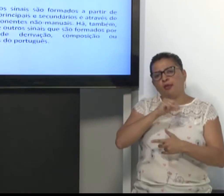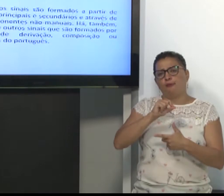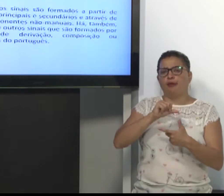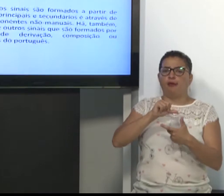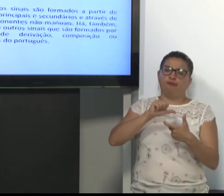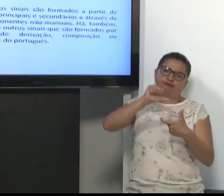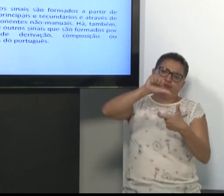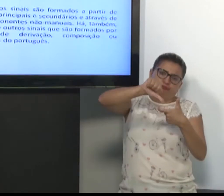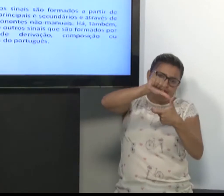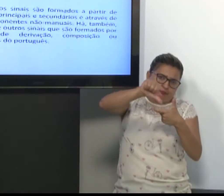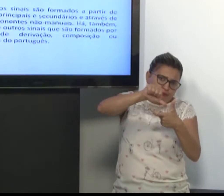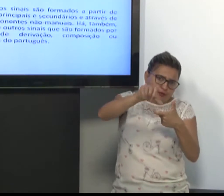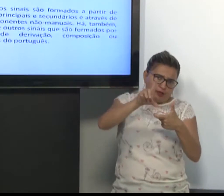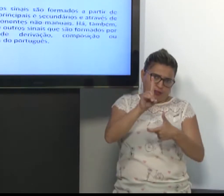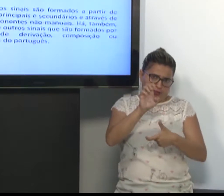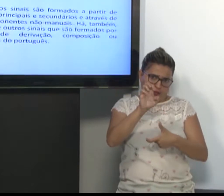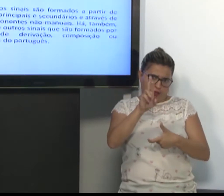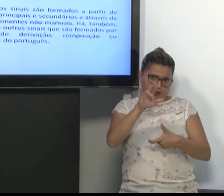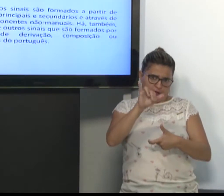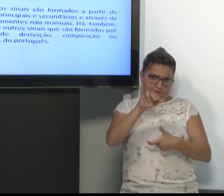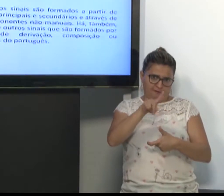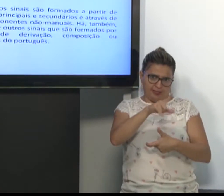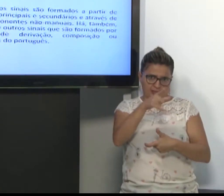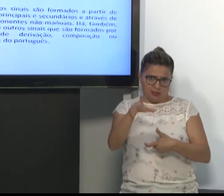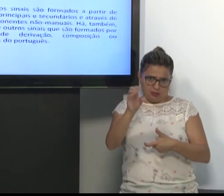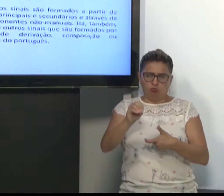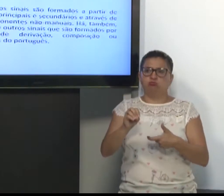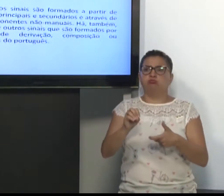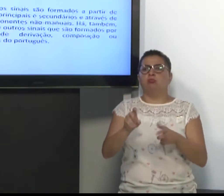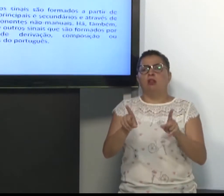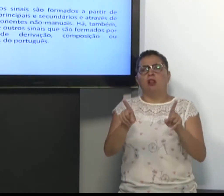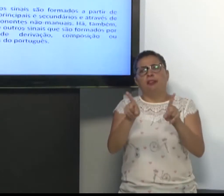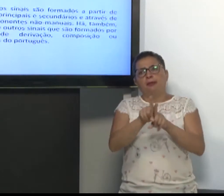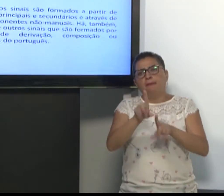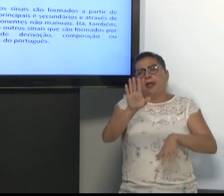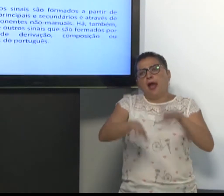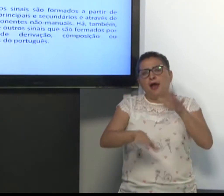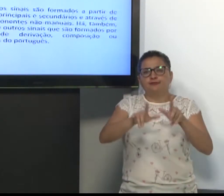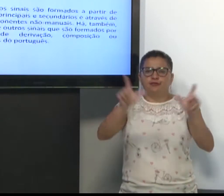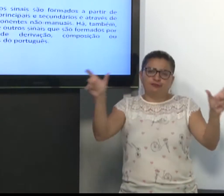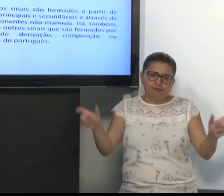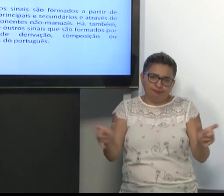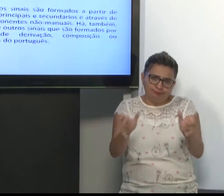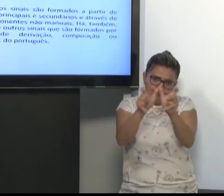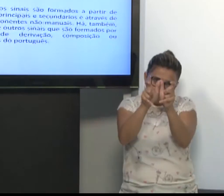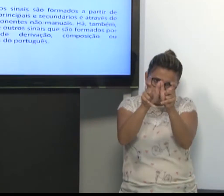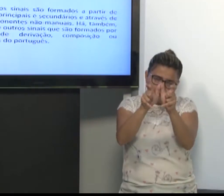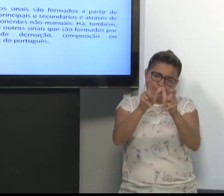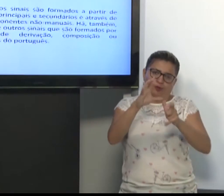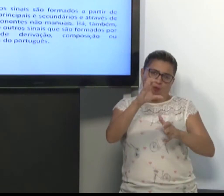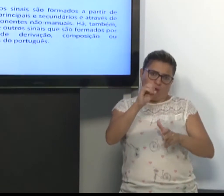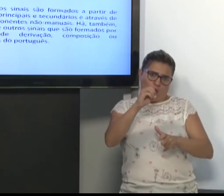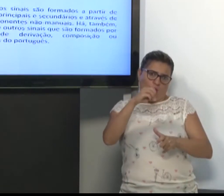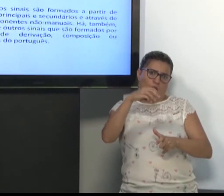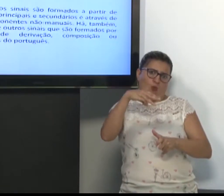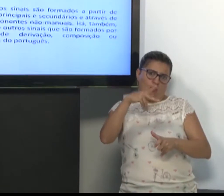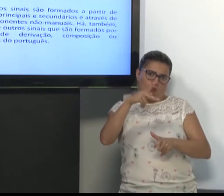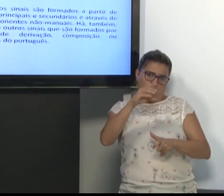Então, alguns sinais, por exemplo. Tem derivação. Às vezes, também,